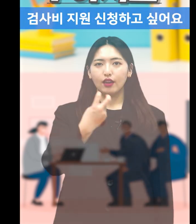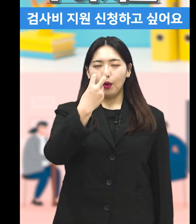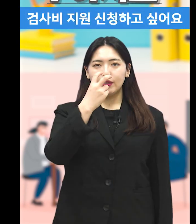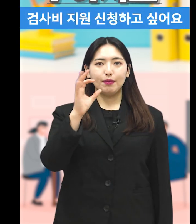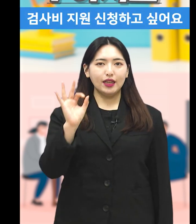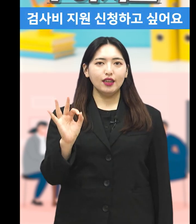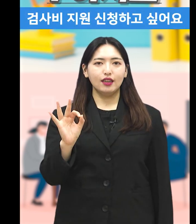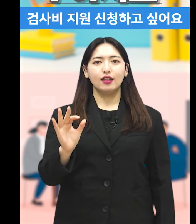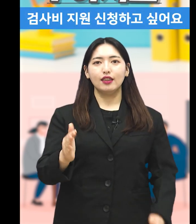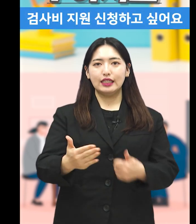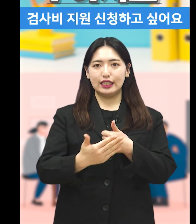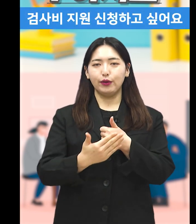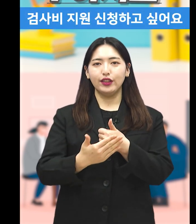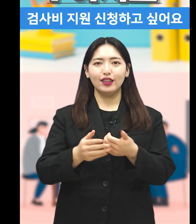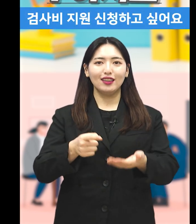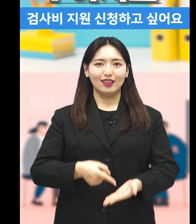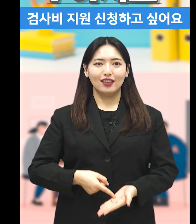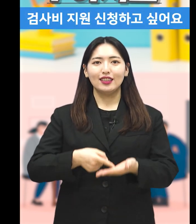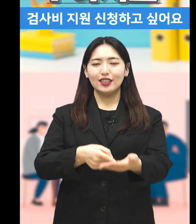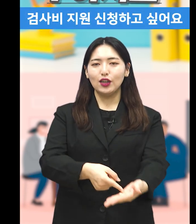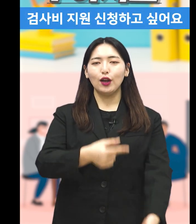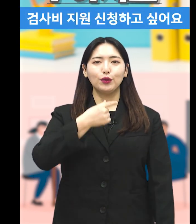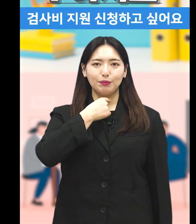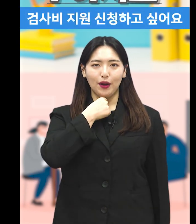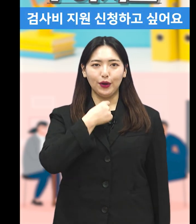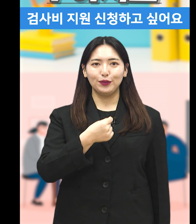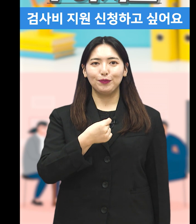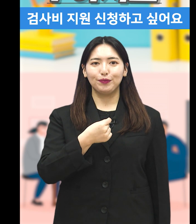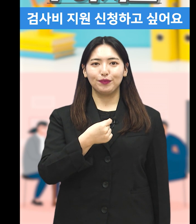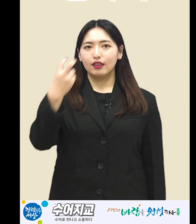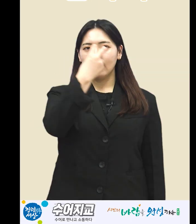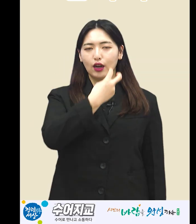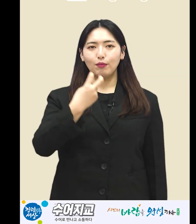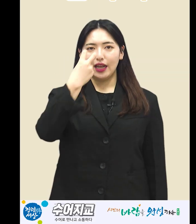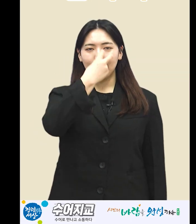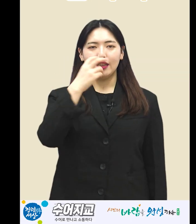검사비 지원 신청하고 싶어요. 검사비